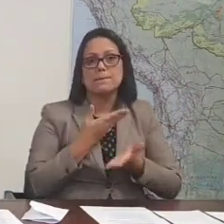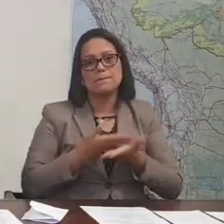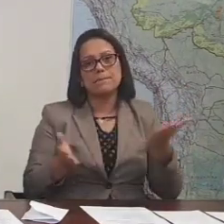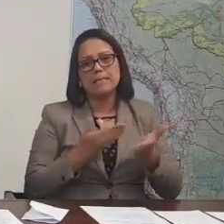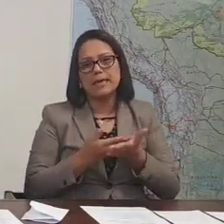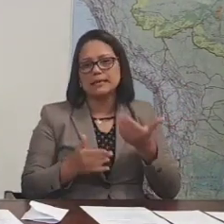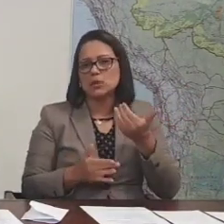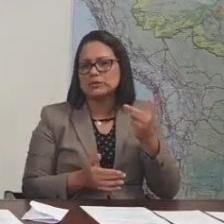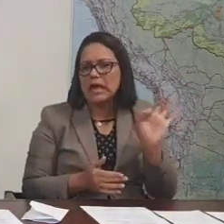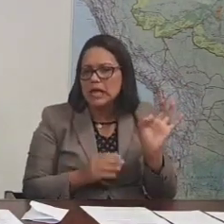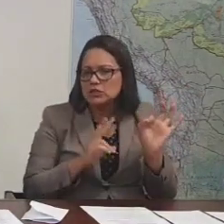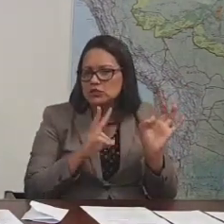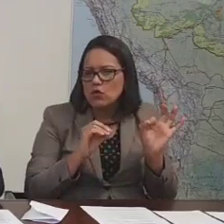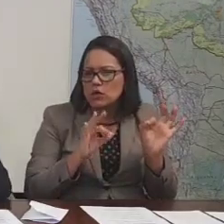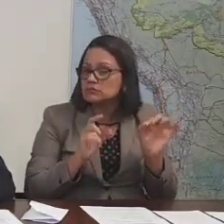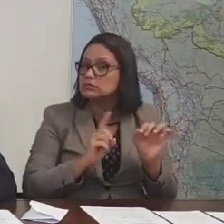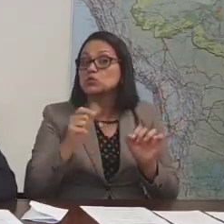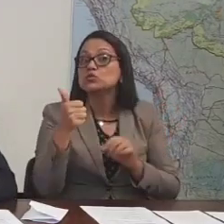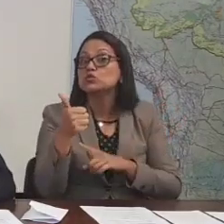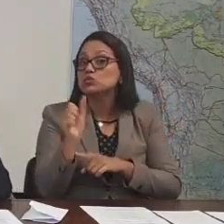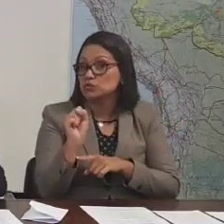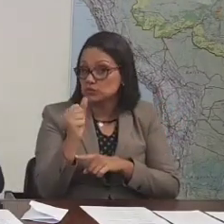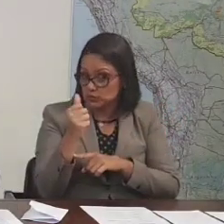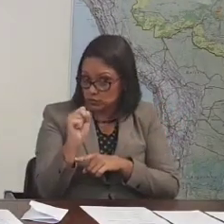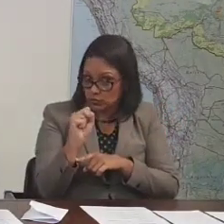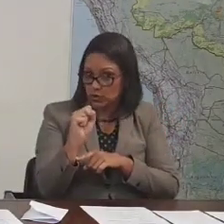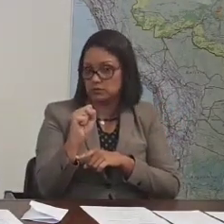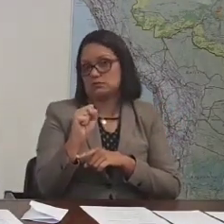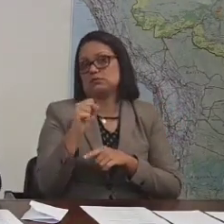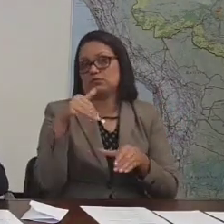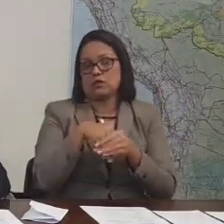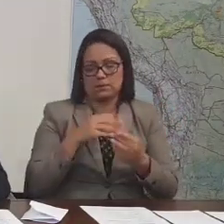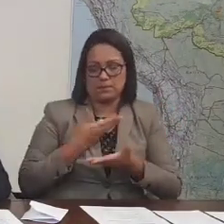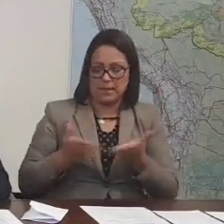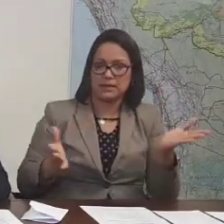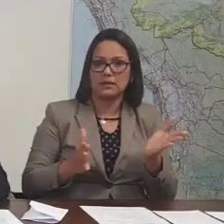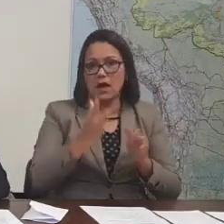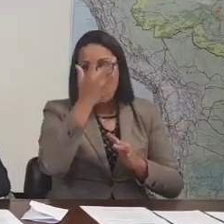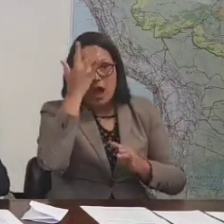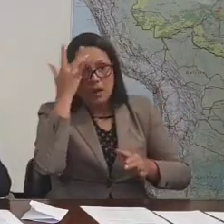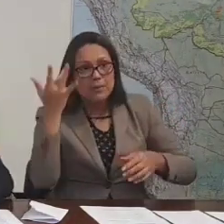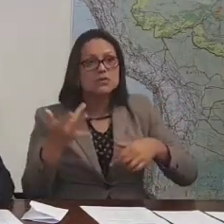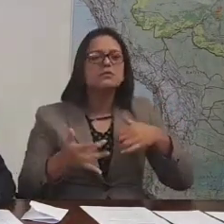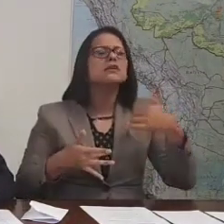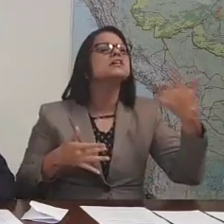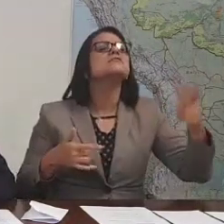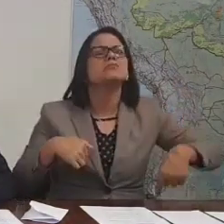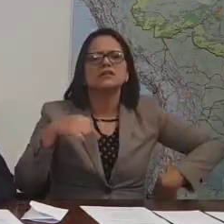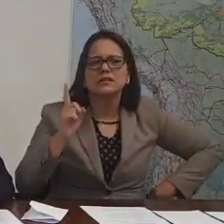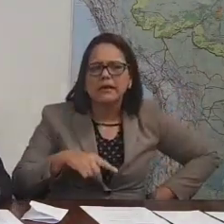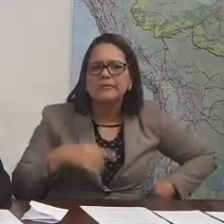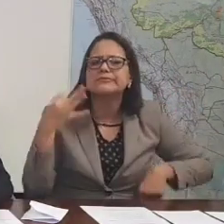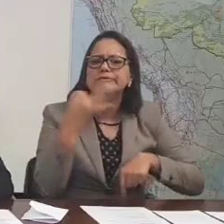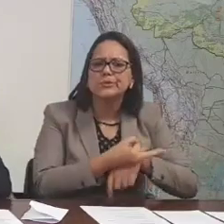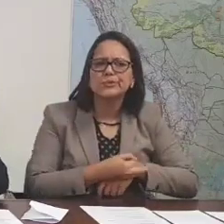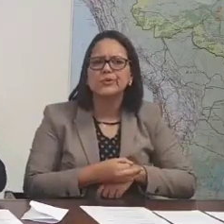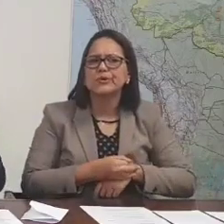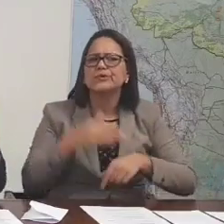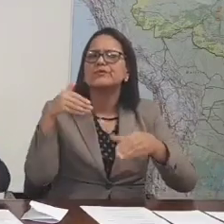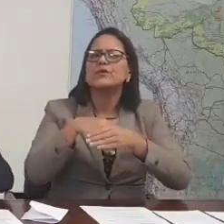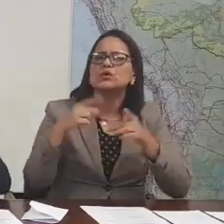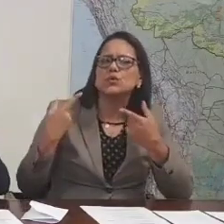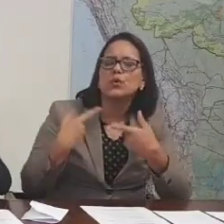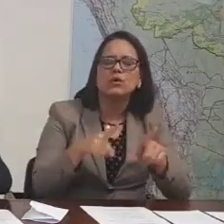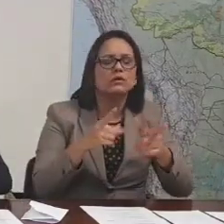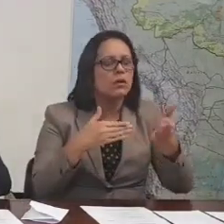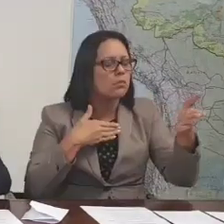votos, se não me engano. 18 votos. 18 votos. E daí começou o pessoal a... Quem é que se ausentou? Quem botou contra? E começou